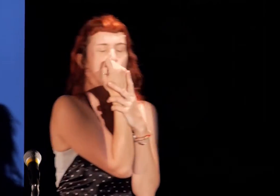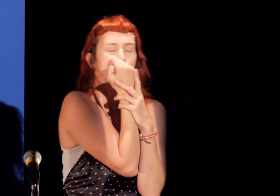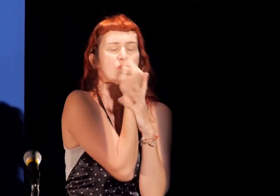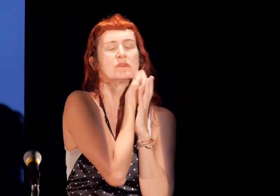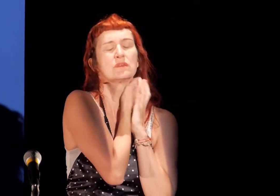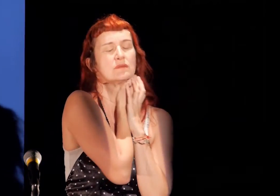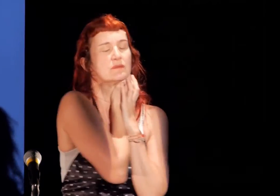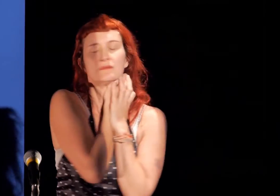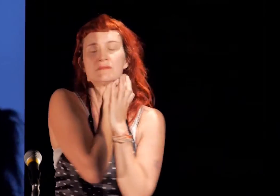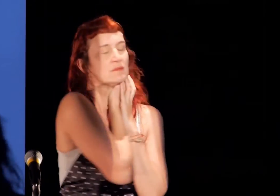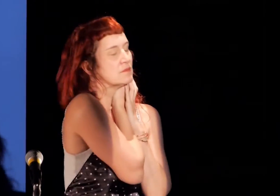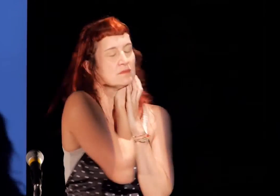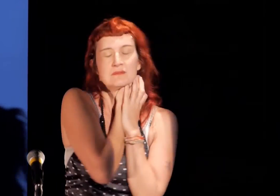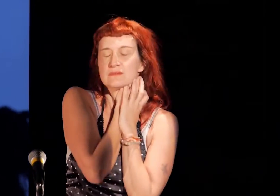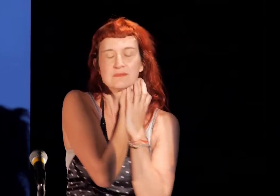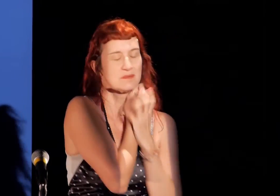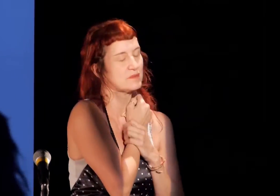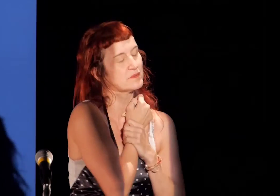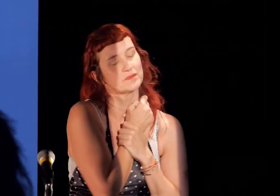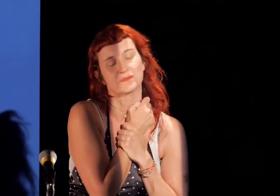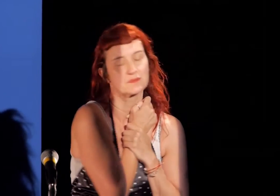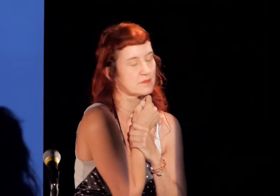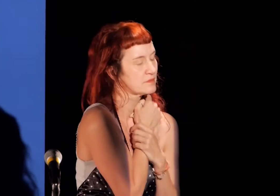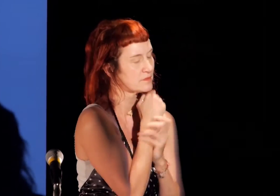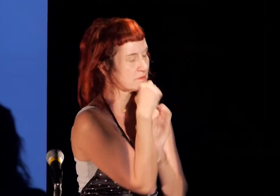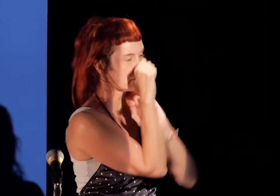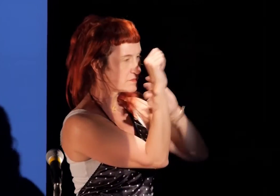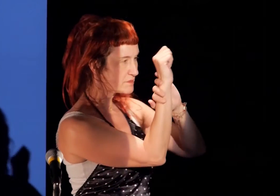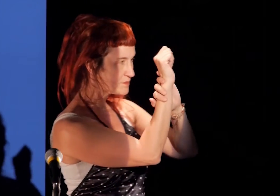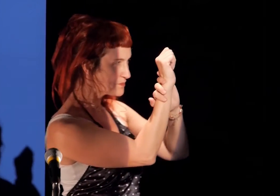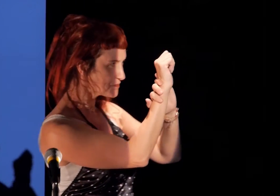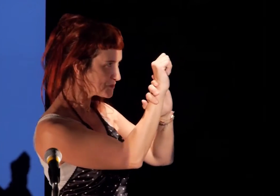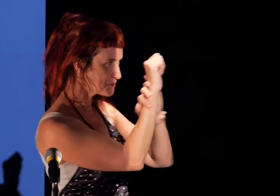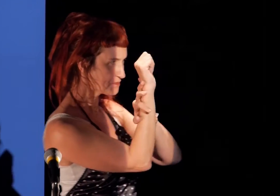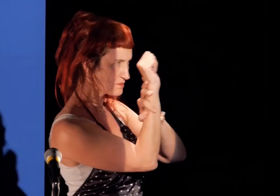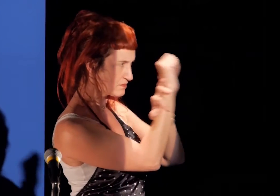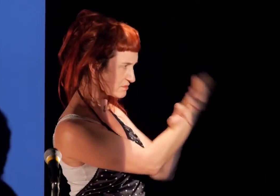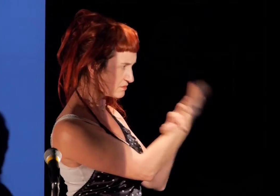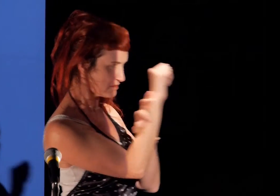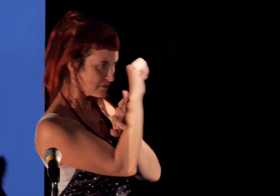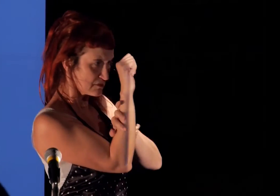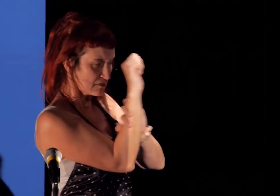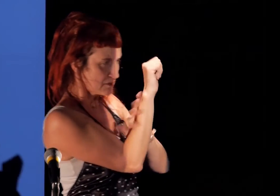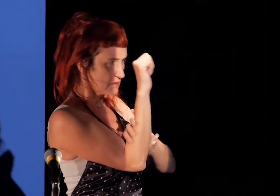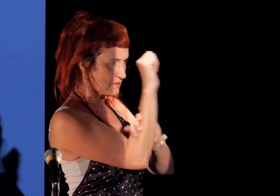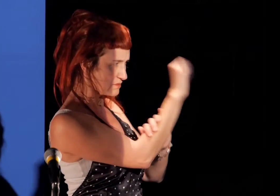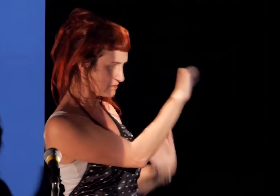aimer, ils ne savent pas s'arrêter, ils ont peur de mal aimer, aiment beaucoup, beaucoup, beaucoup. Le symptôme du burn-out,'est ça. Ça veut dire un feu extérieur